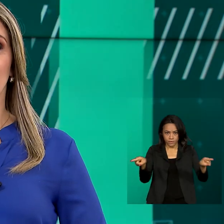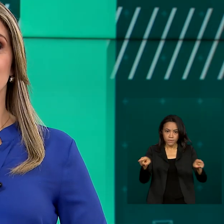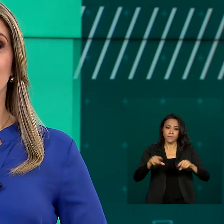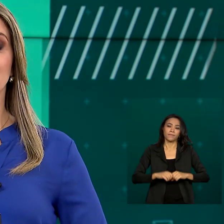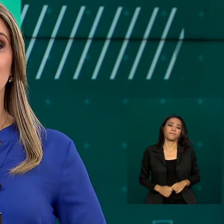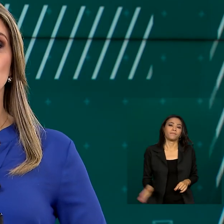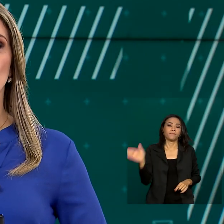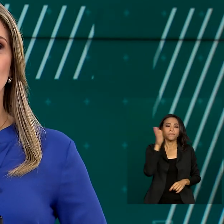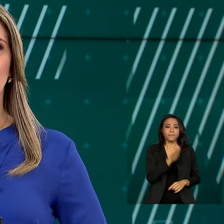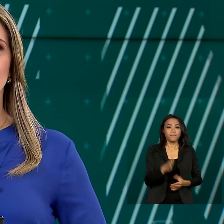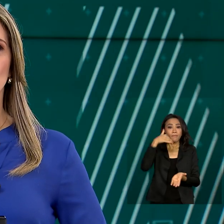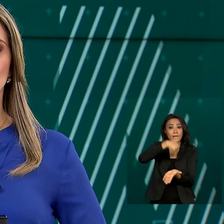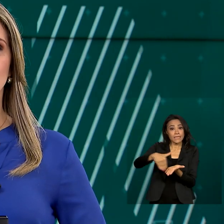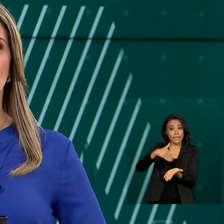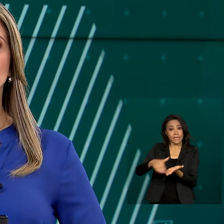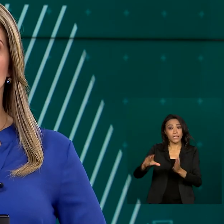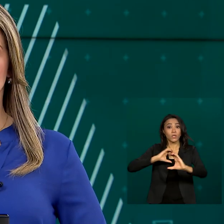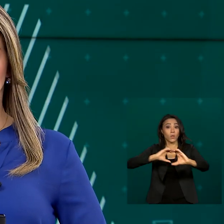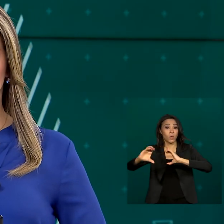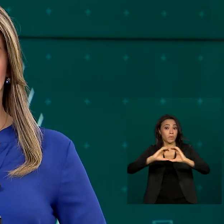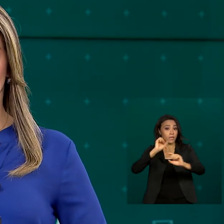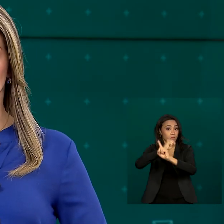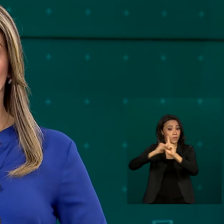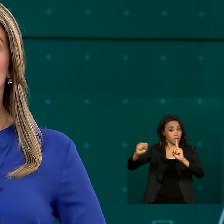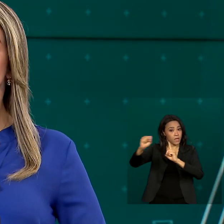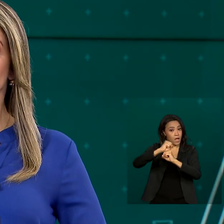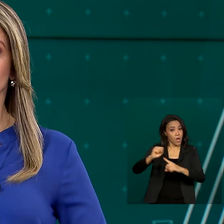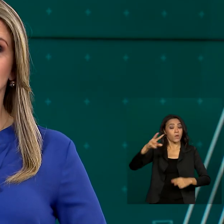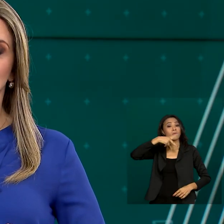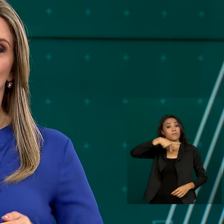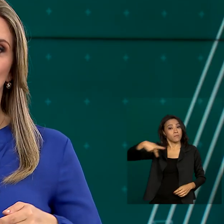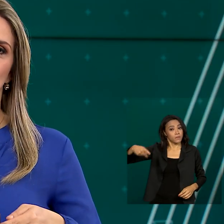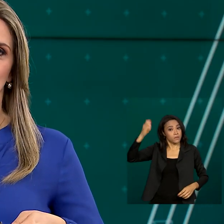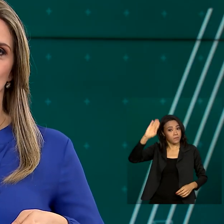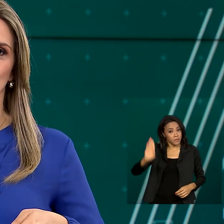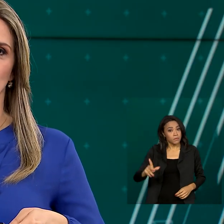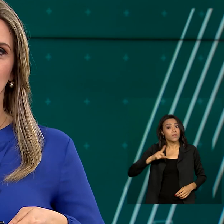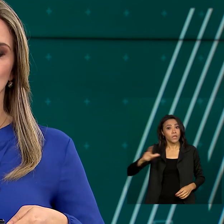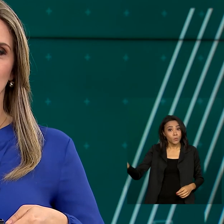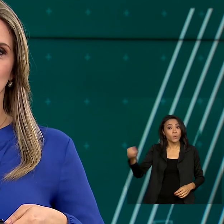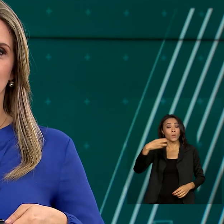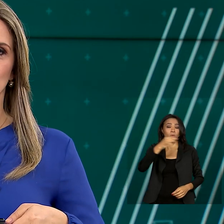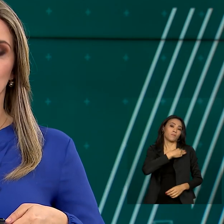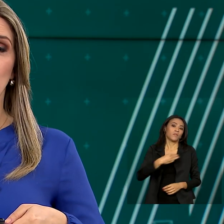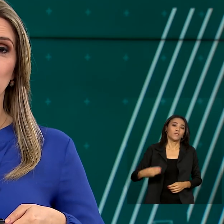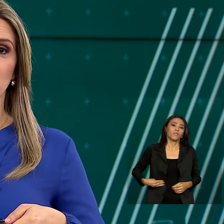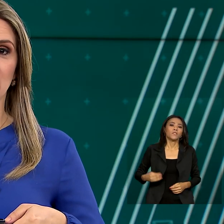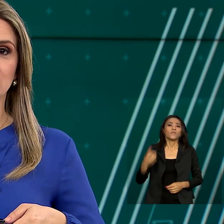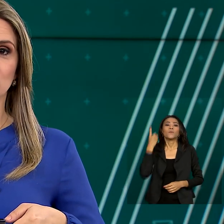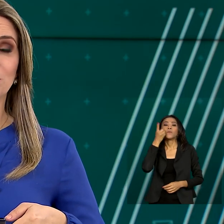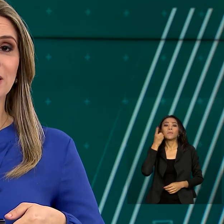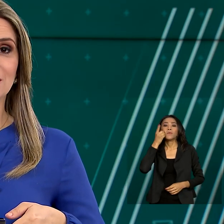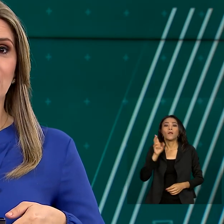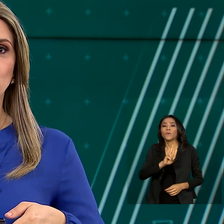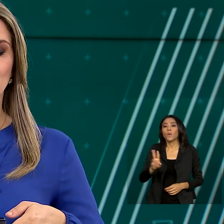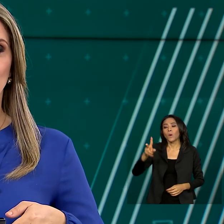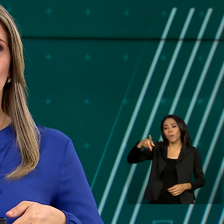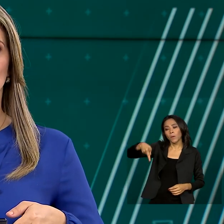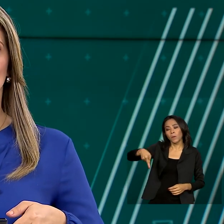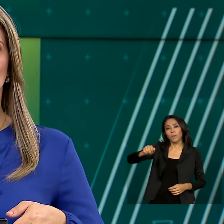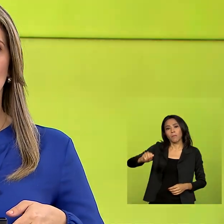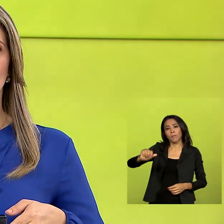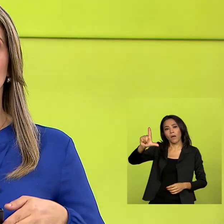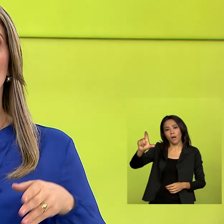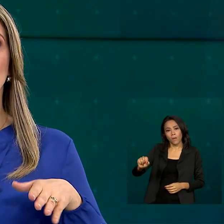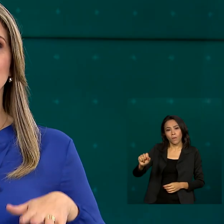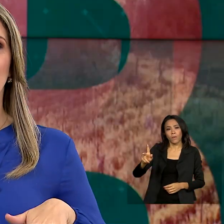A Secretaria de Comunicação Social da Presidência da República também tem novo ministro. O deputado Paulo Pimenta, do PT do Rio